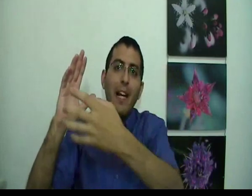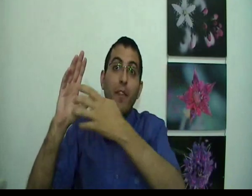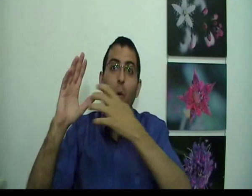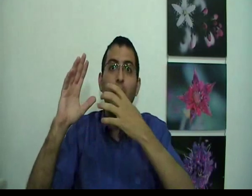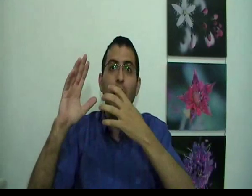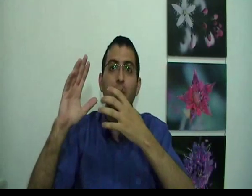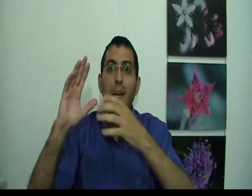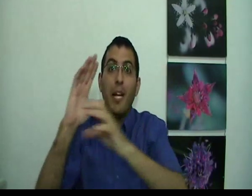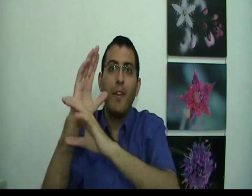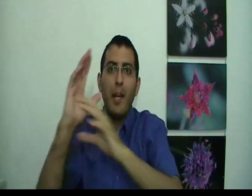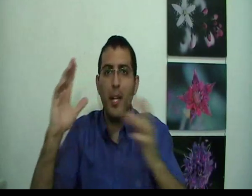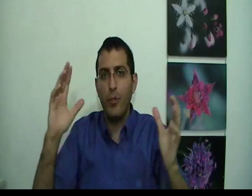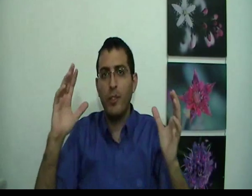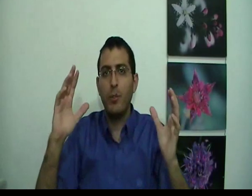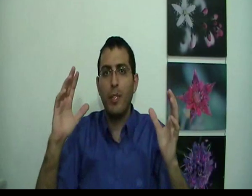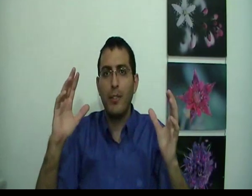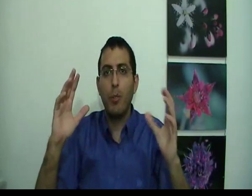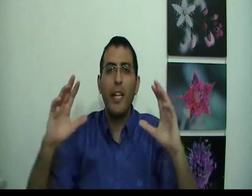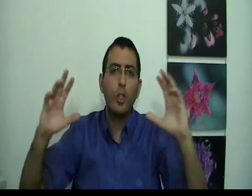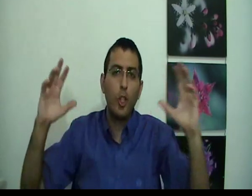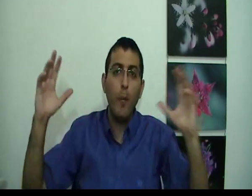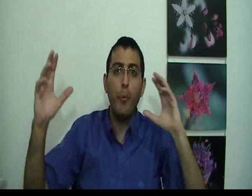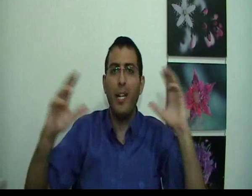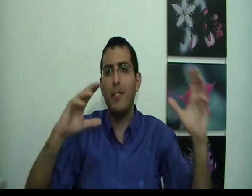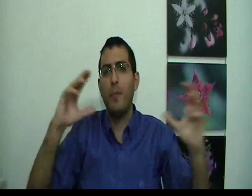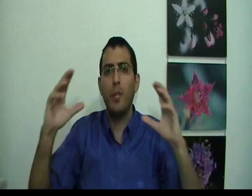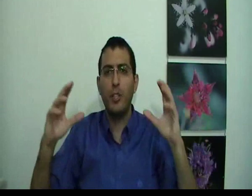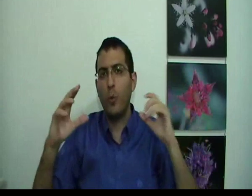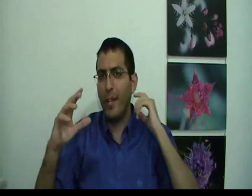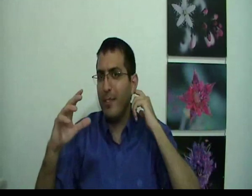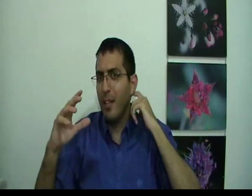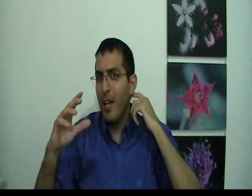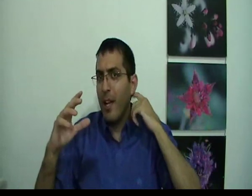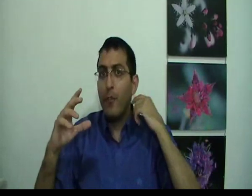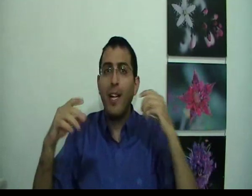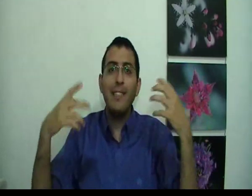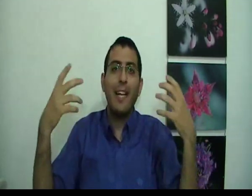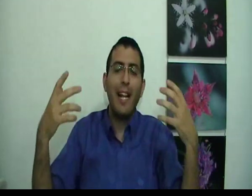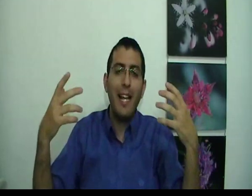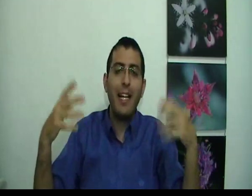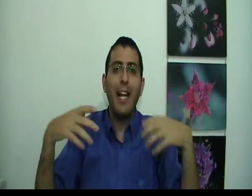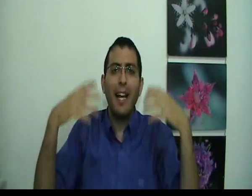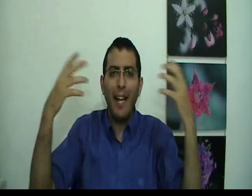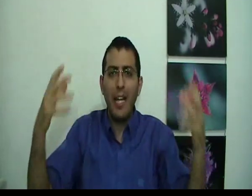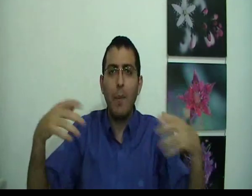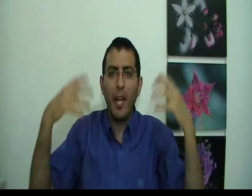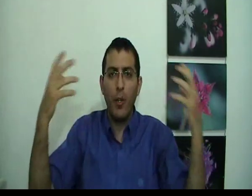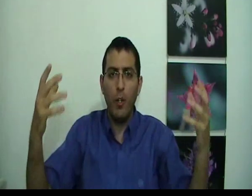האוויר אולי שנמצאים כאן והם אלה שהוזיזו את היד, זאת אומרת כל פעולה שקורית אפשר להסתכל עליה כעל חלק ממכלול